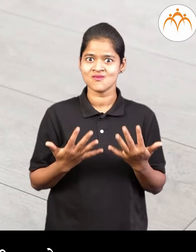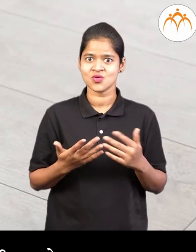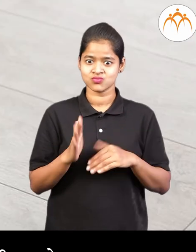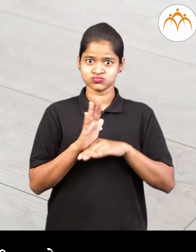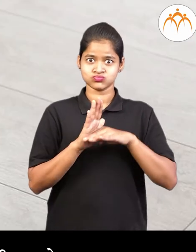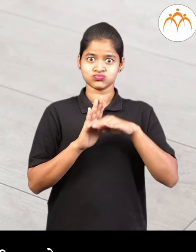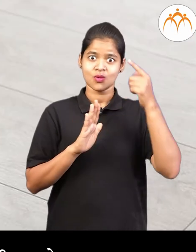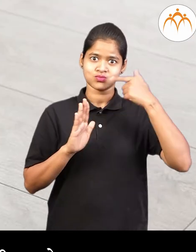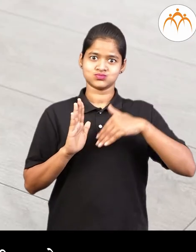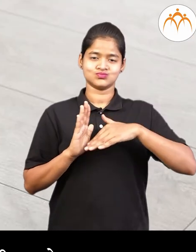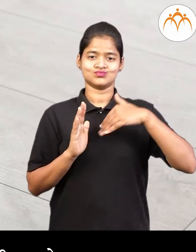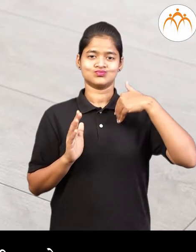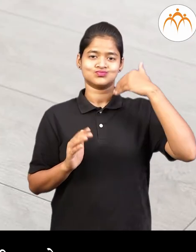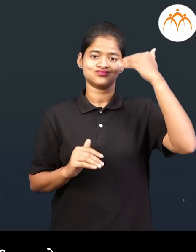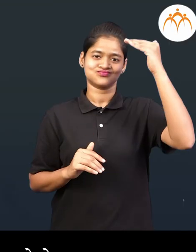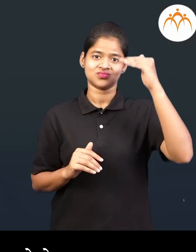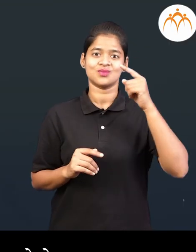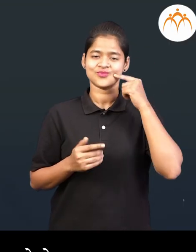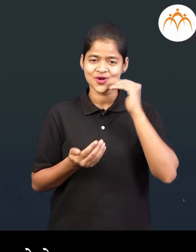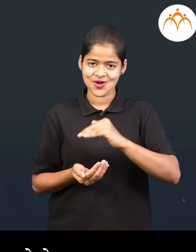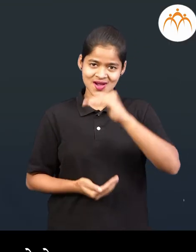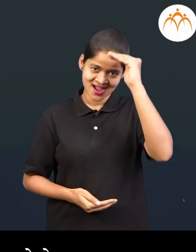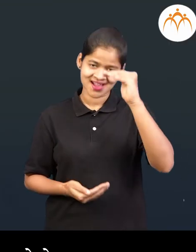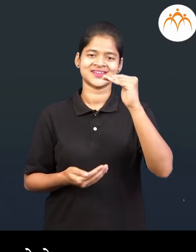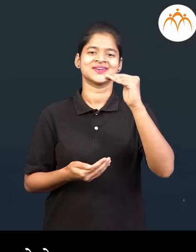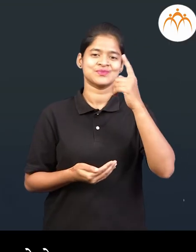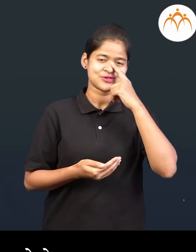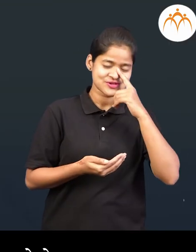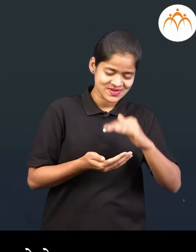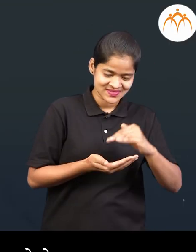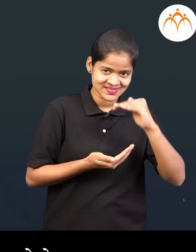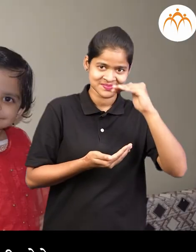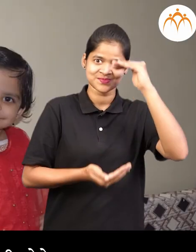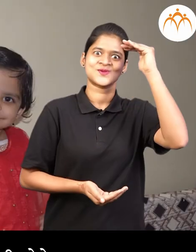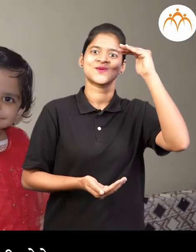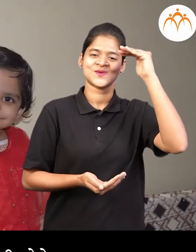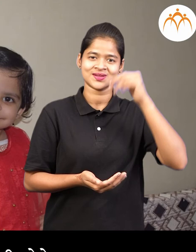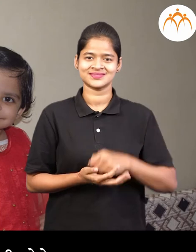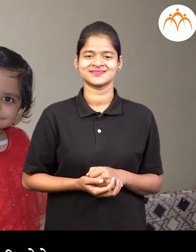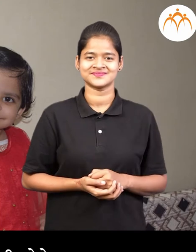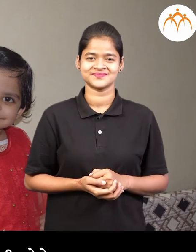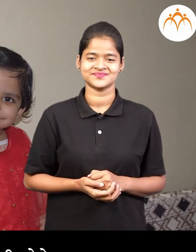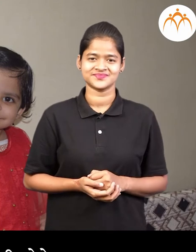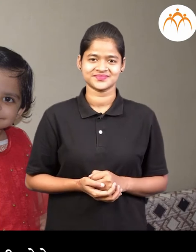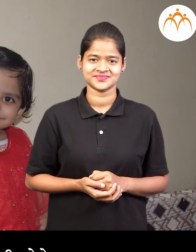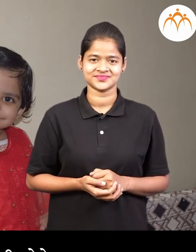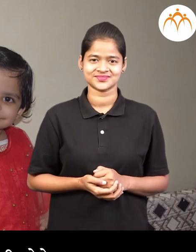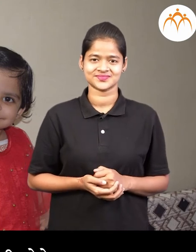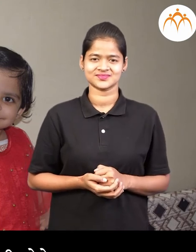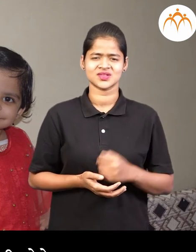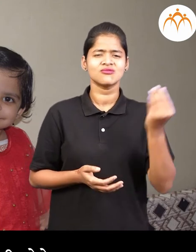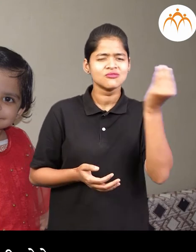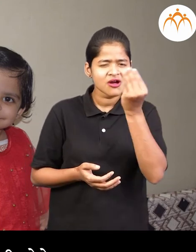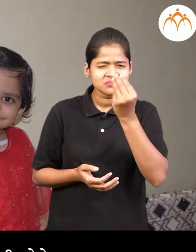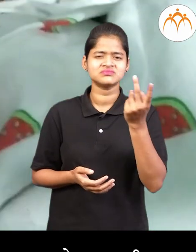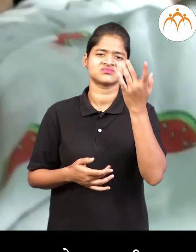व वज नहीं वाड़ते छोट्या मुलाचा मोठा मुलगा होतो छोट्या मुलीची मोठी मुलगी होते